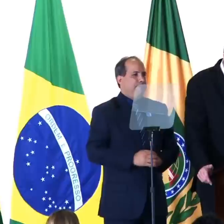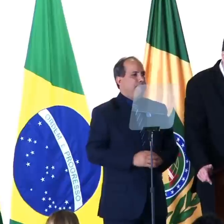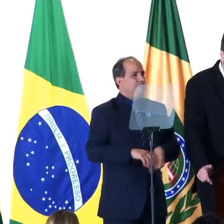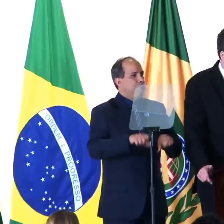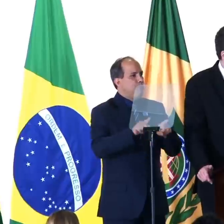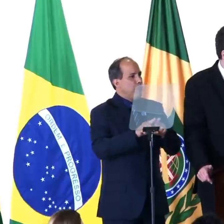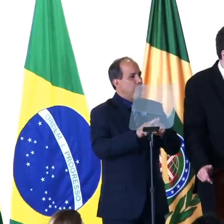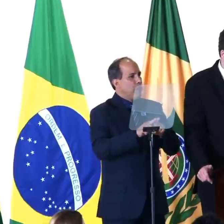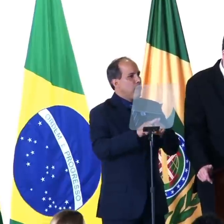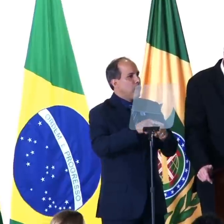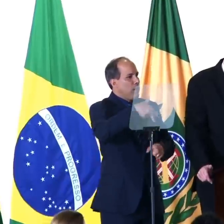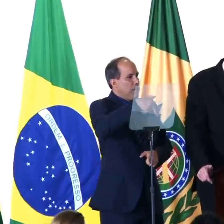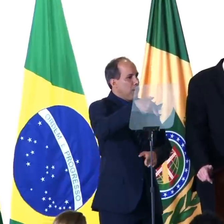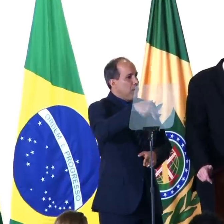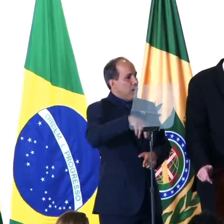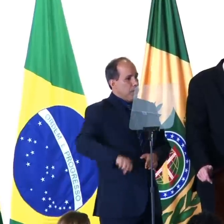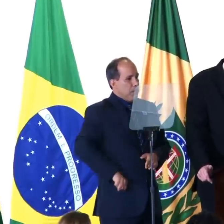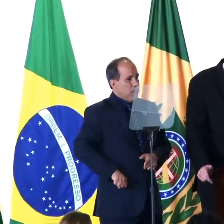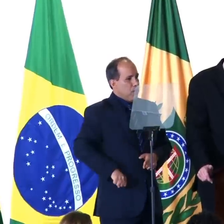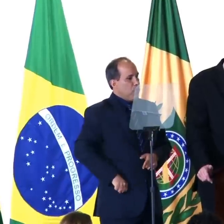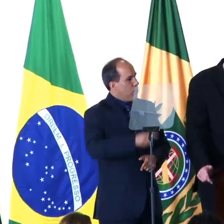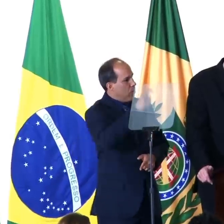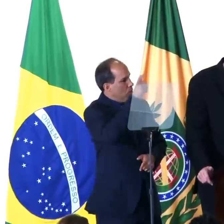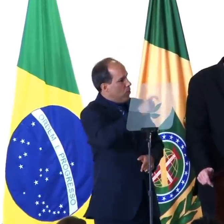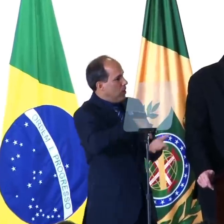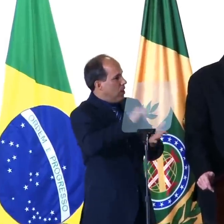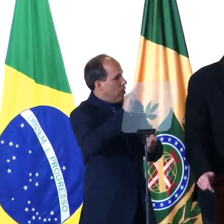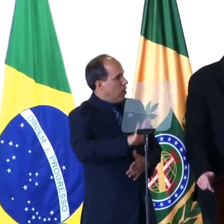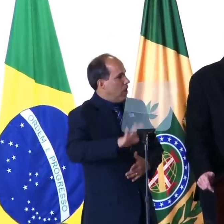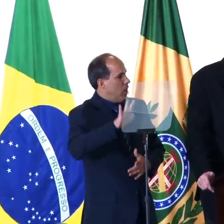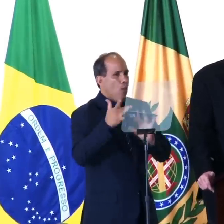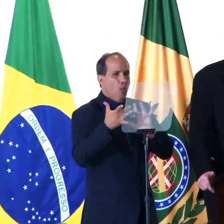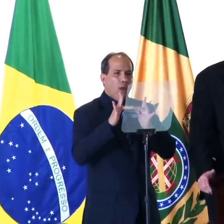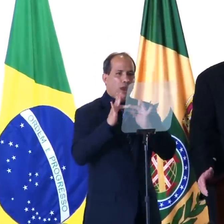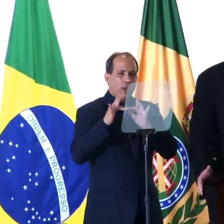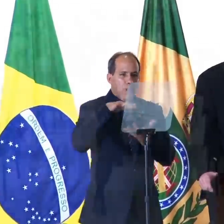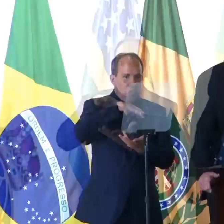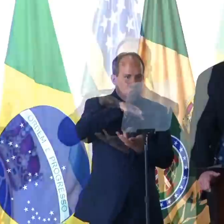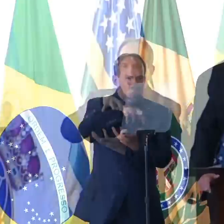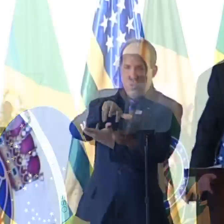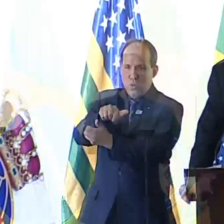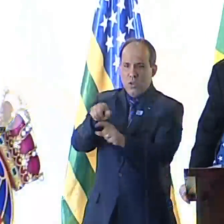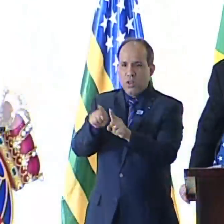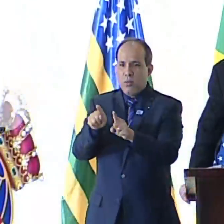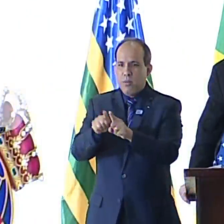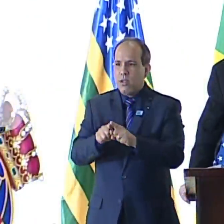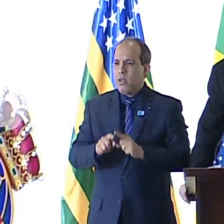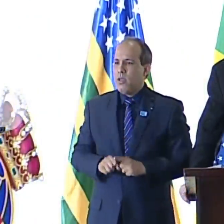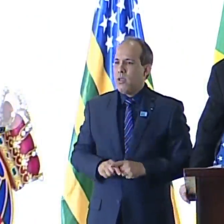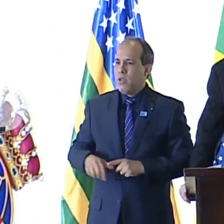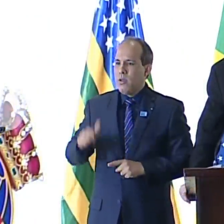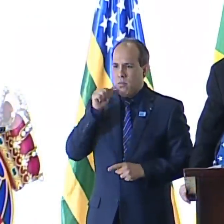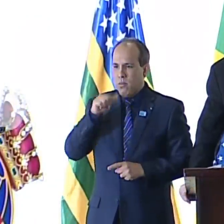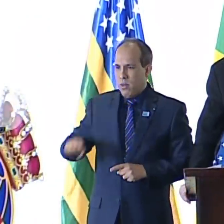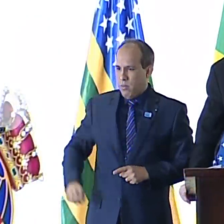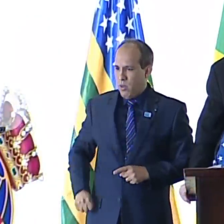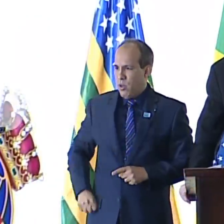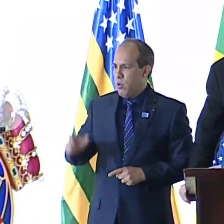excelentíssimo senhor embaixador Otávio Brandelli, secretário-jurado das Relações Exteriores, excelentíssima embaixatriz Rosa Brandelli,